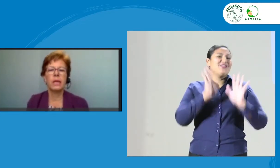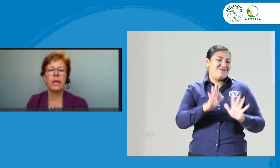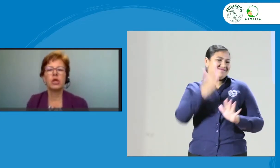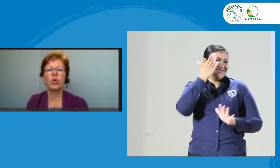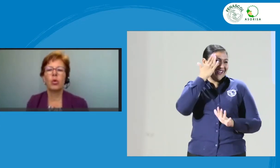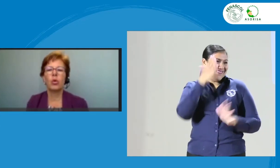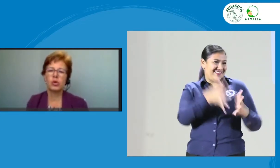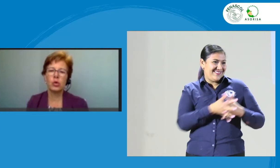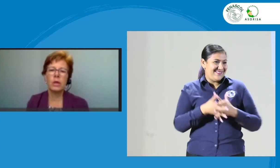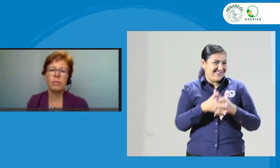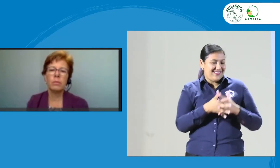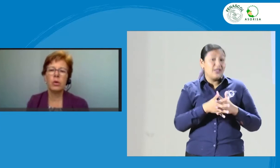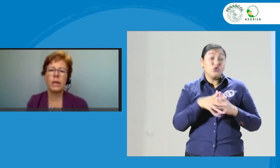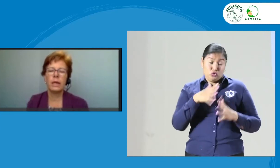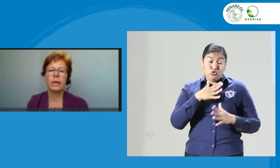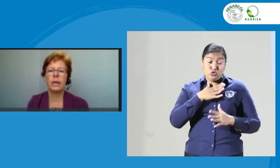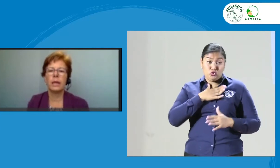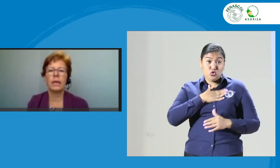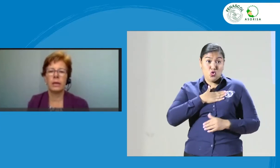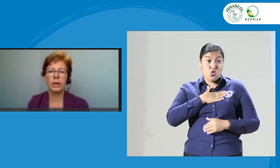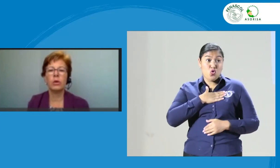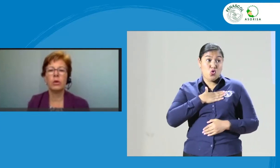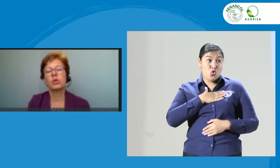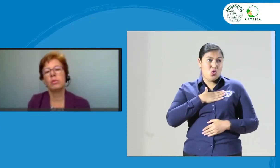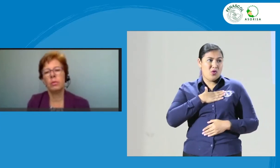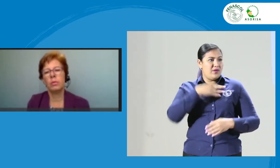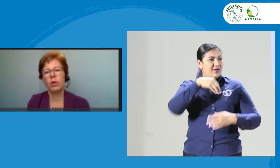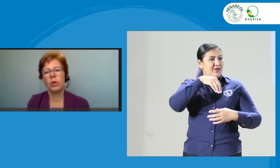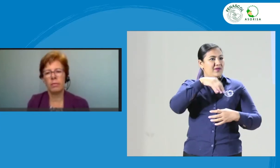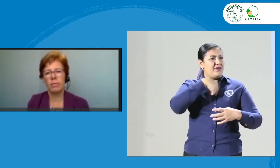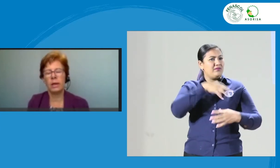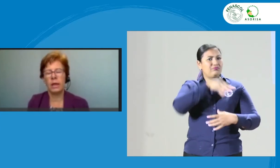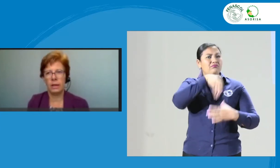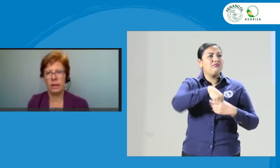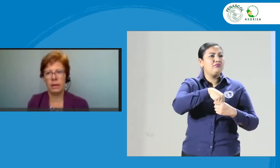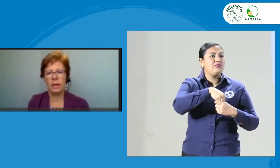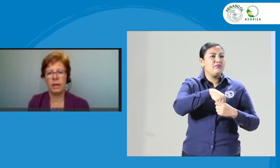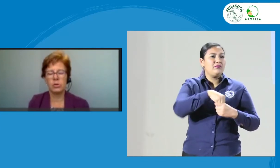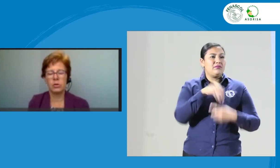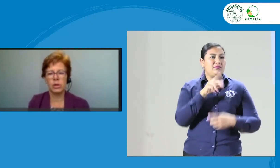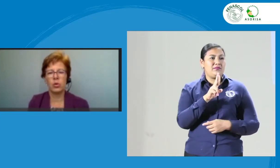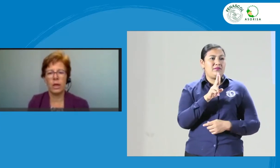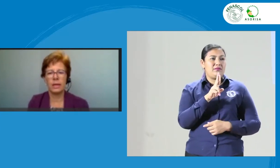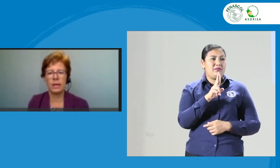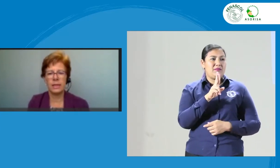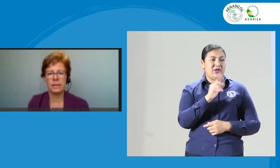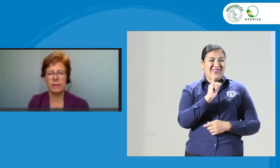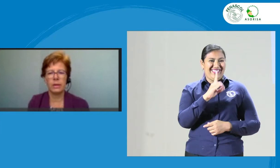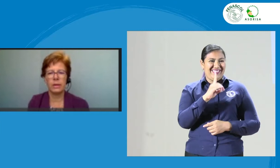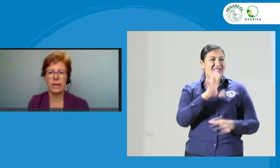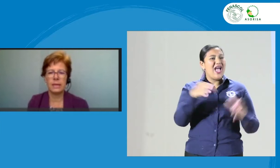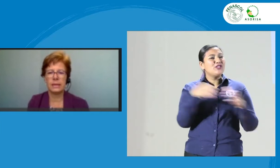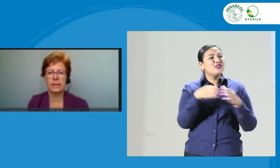americana, yo soy miembro del RIT o soy miembro de la asociación canadiense de casa.